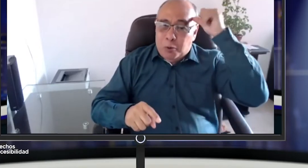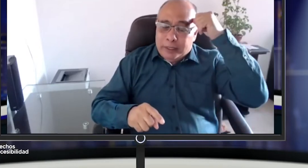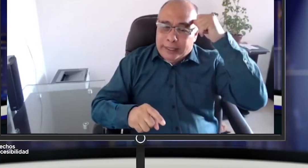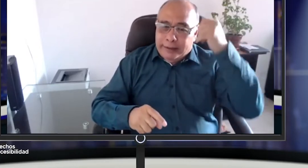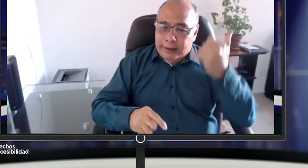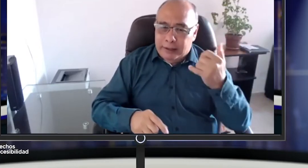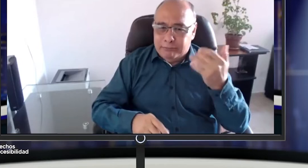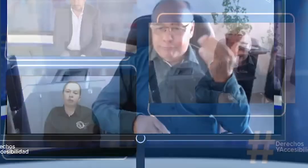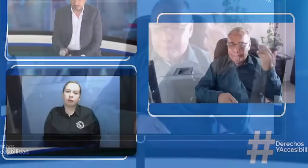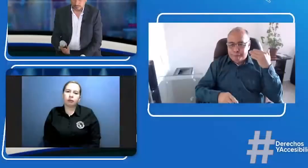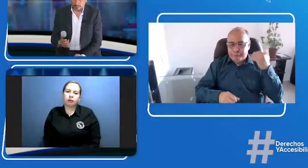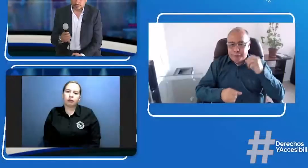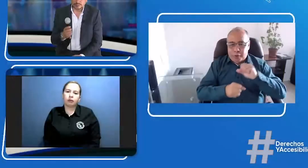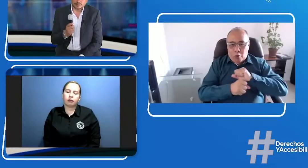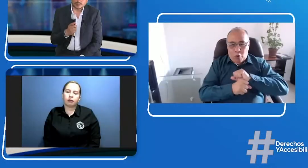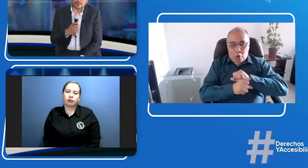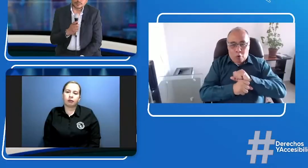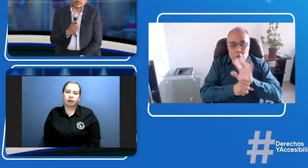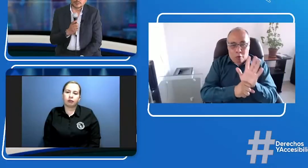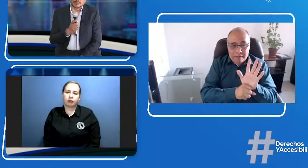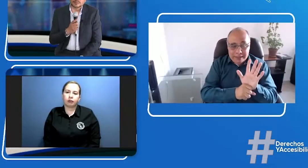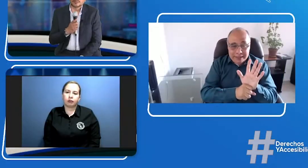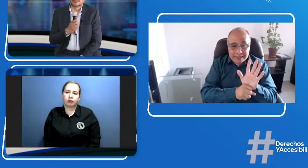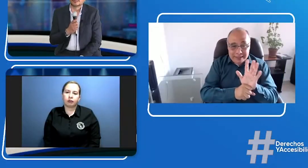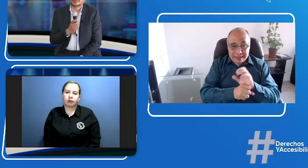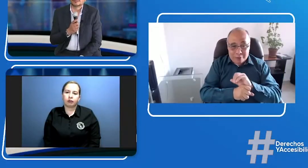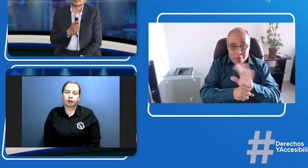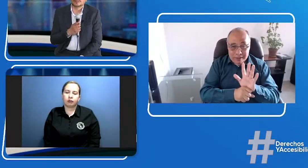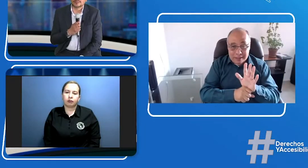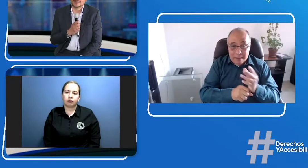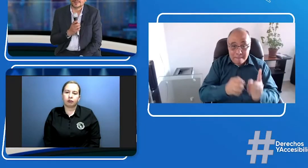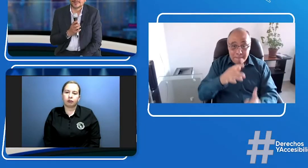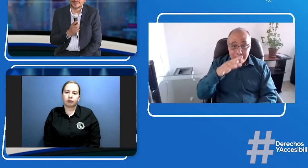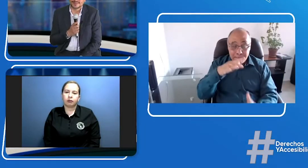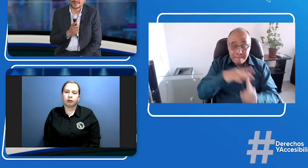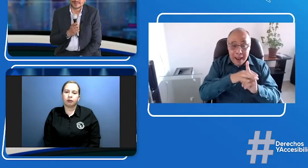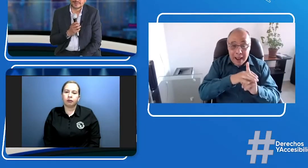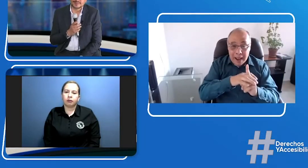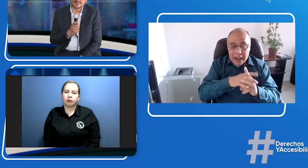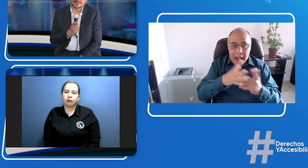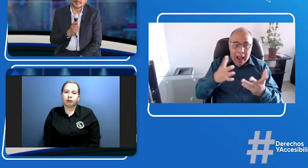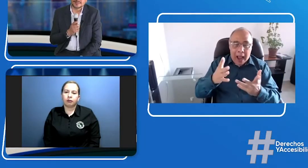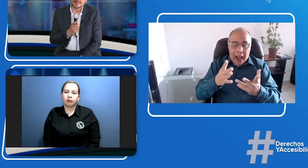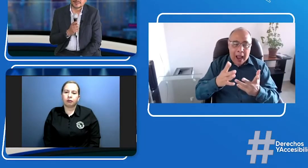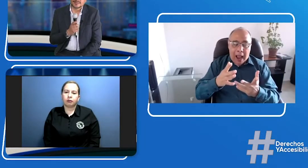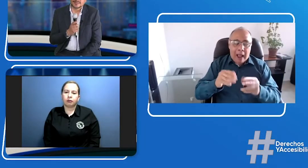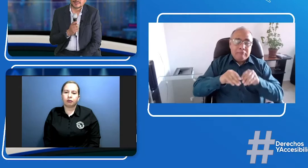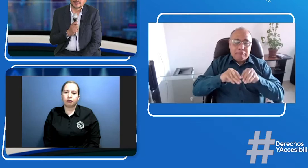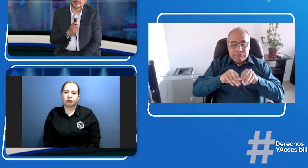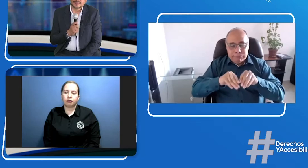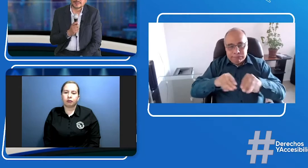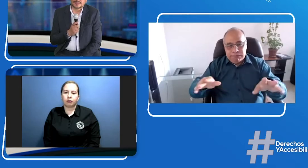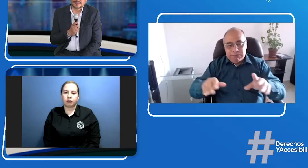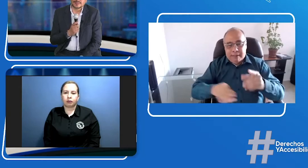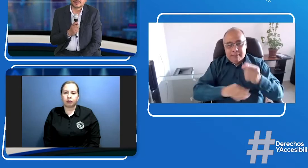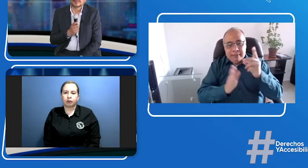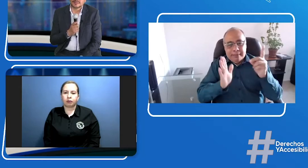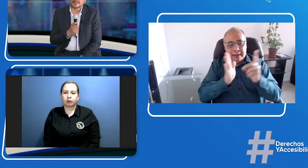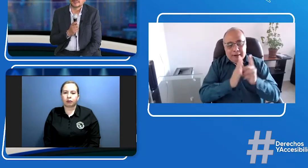Fernando Parada algo que se me pasó preguntarle previamente durante la emergencia sanitaria generada